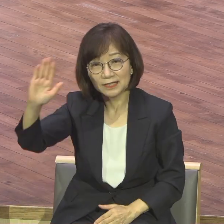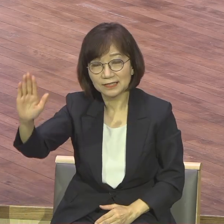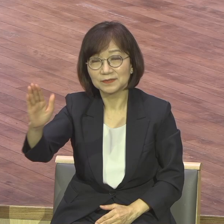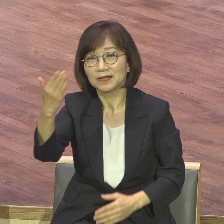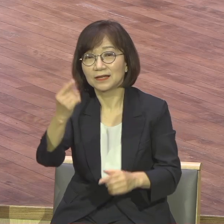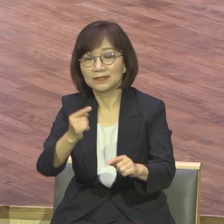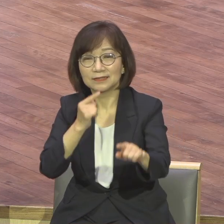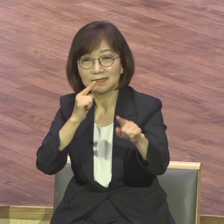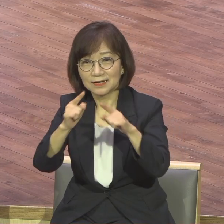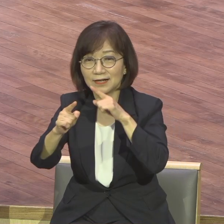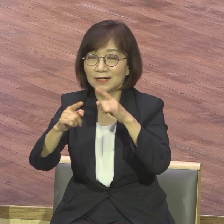정신되리라